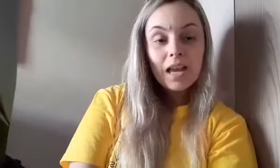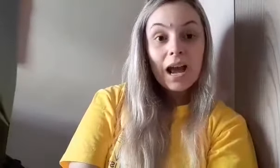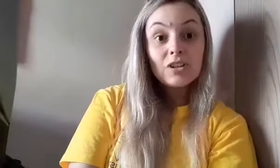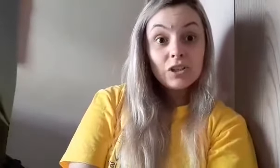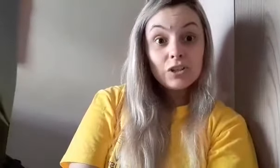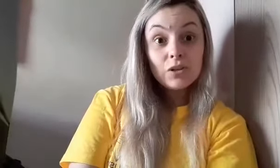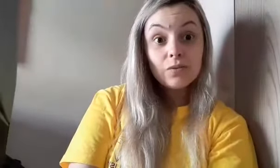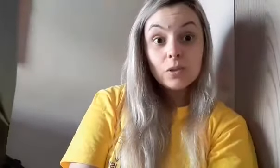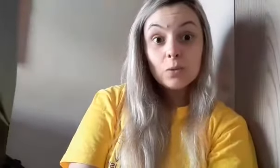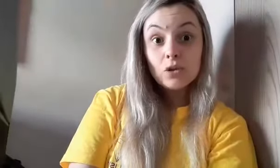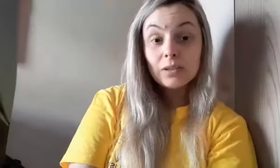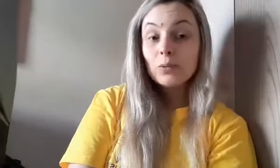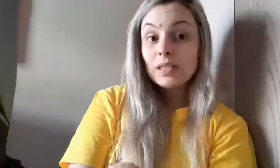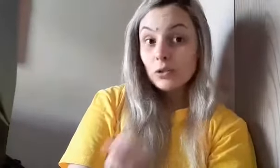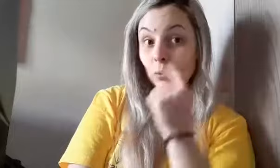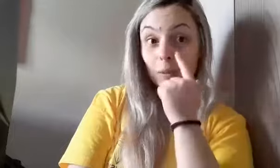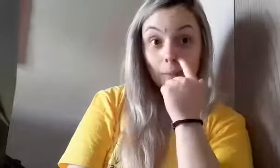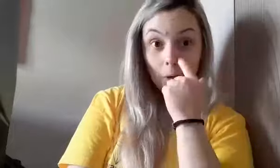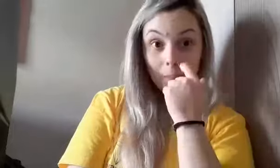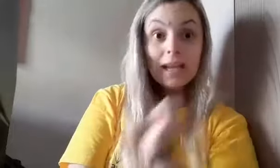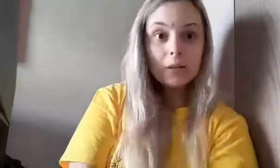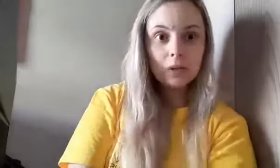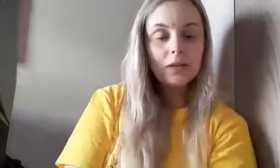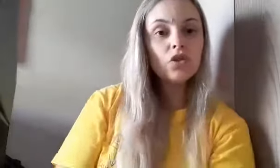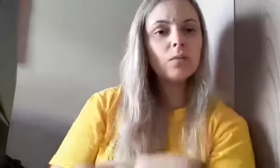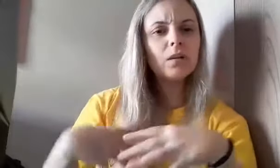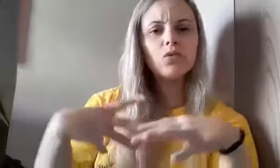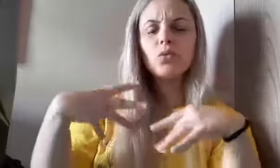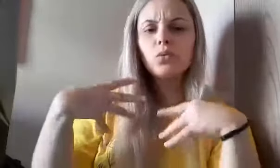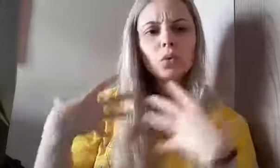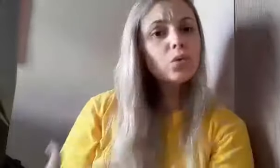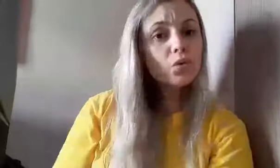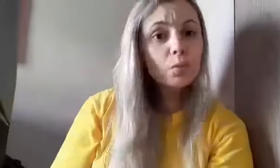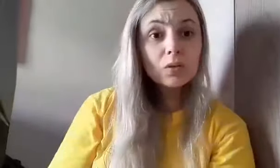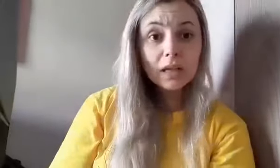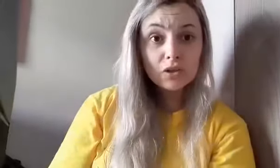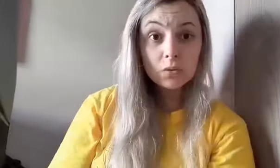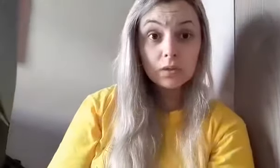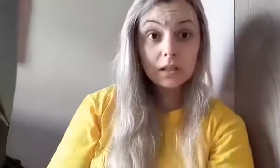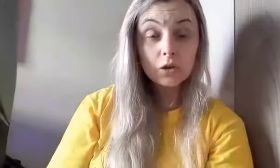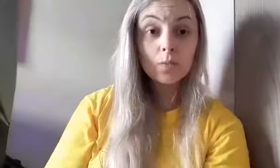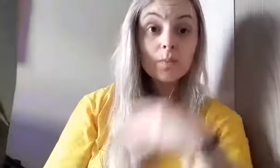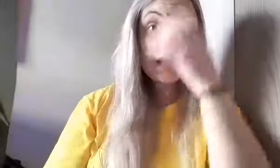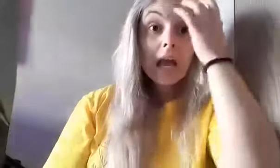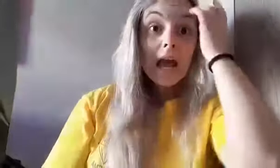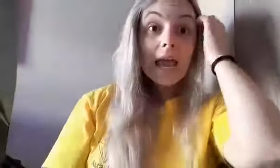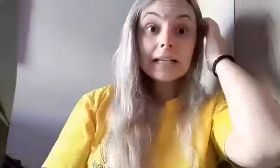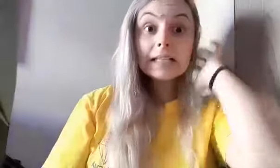A gente fez o projeto do sítio do Pica-Pau Amarelo, né? Nós trabalhamos com todos os personagens do sítio. Essa